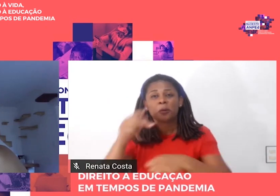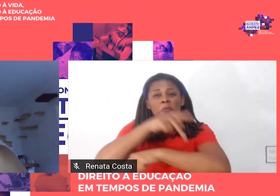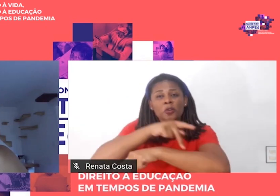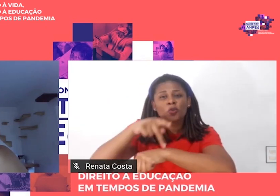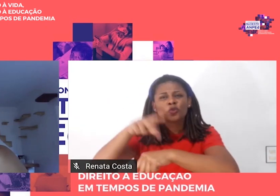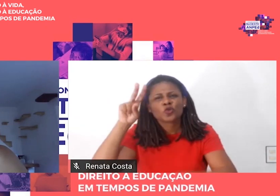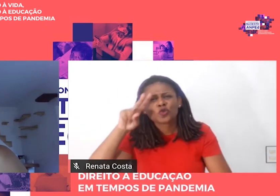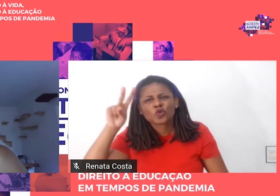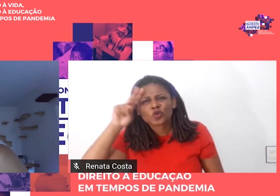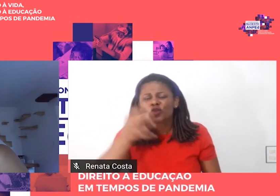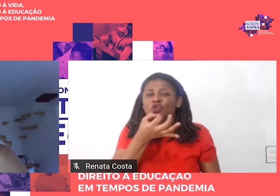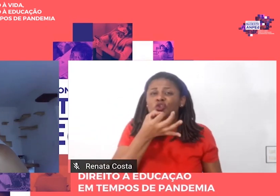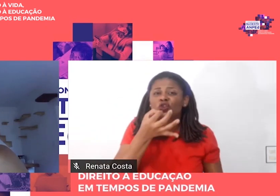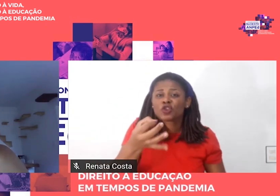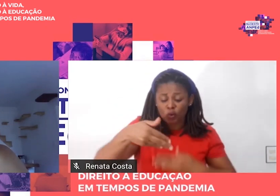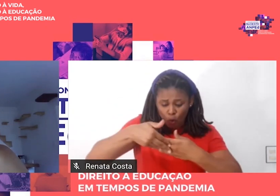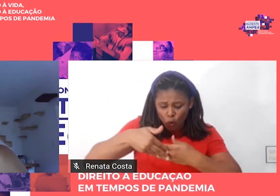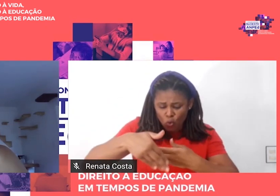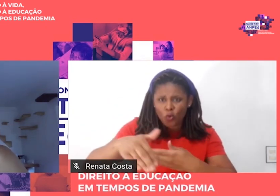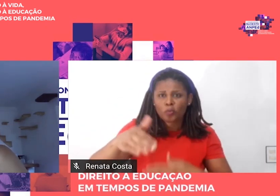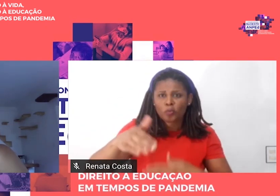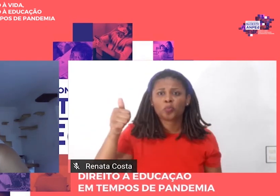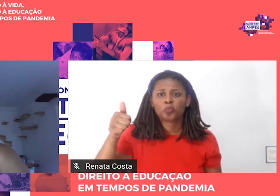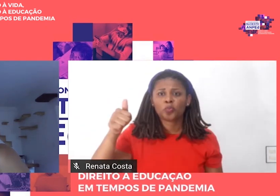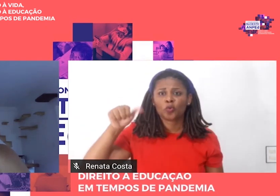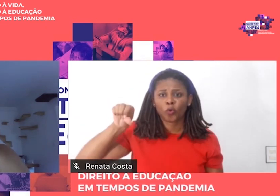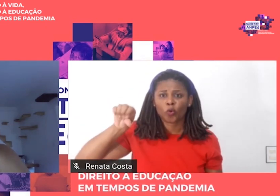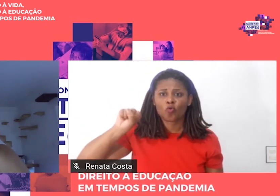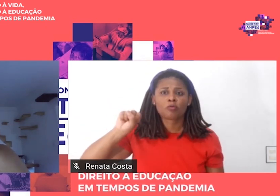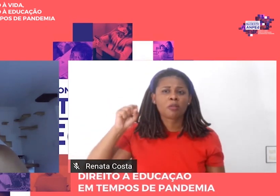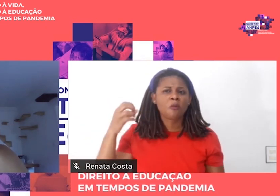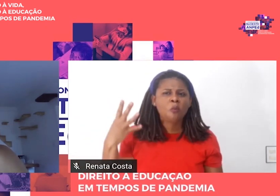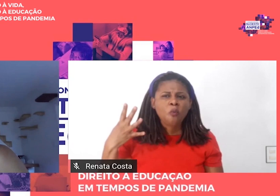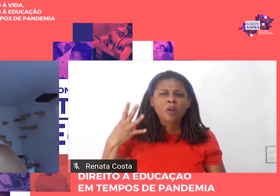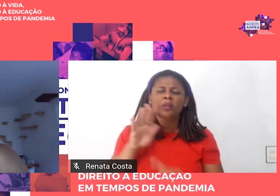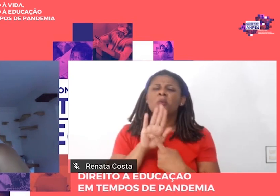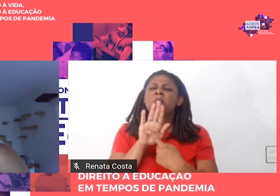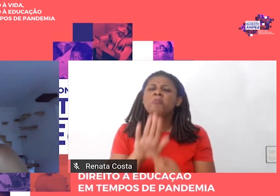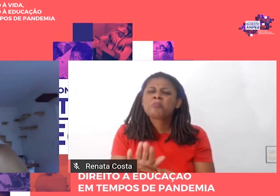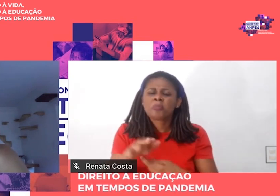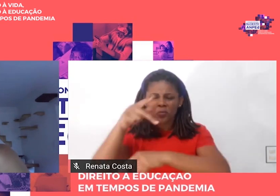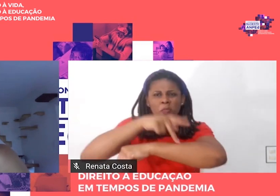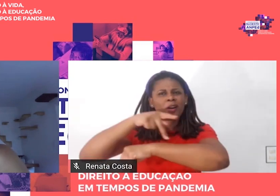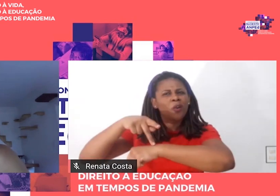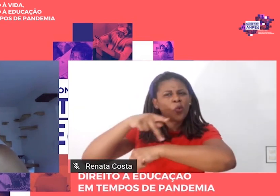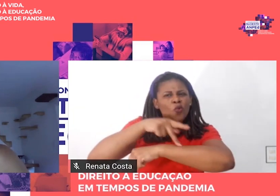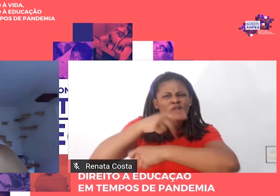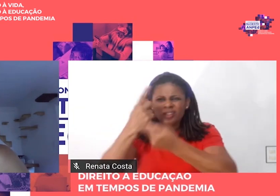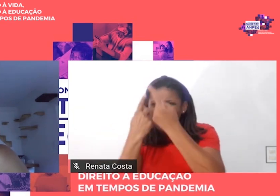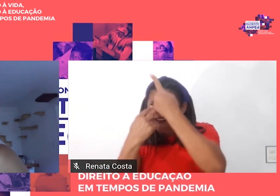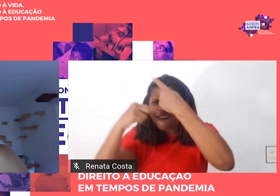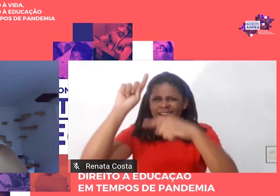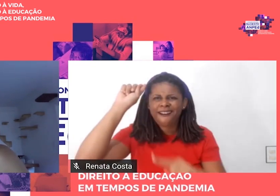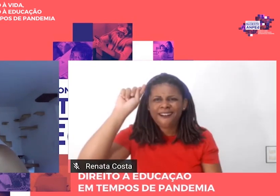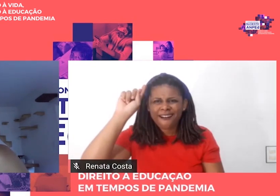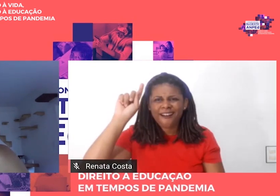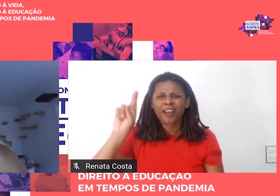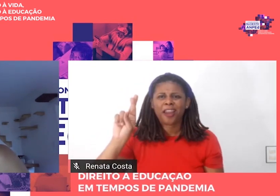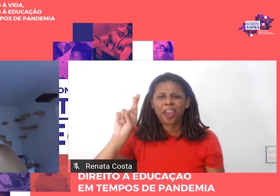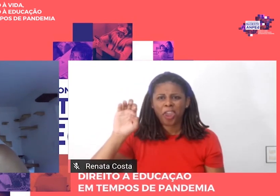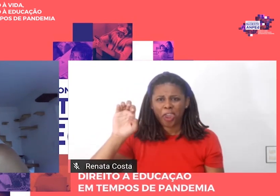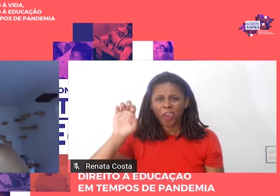1984. Ele sublinha a pedagogia revolucionária, longe de secundarizar os